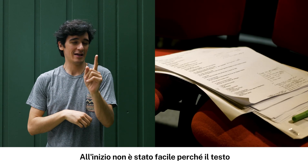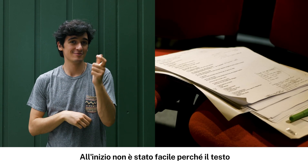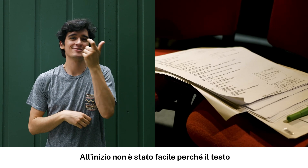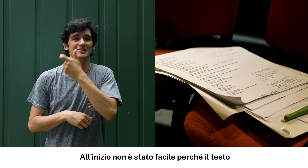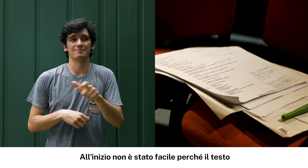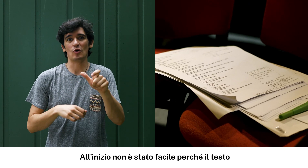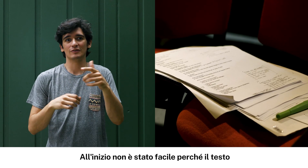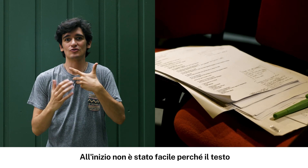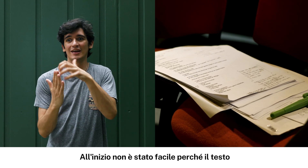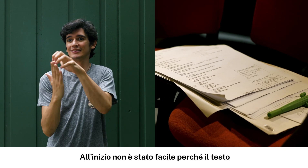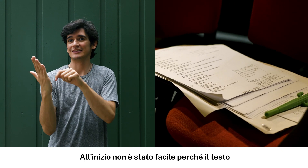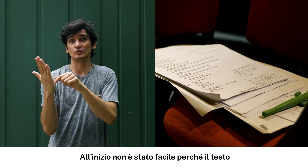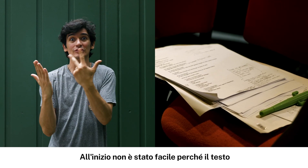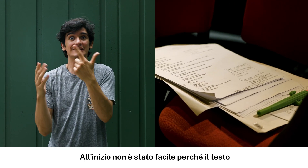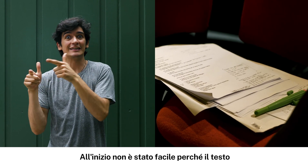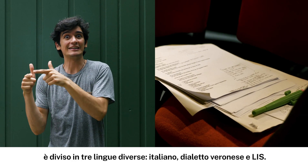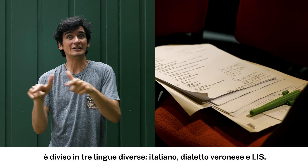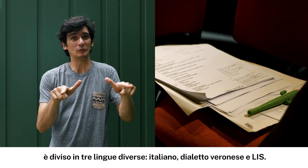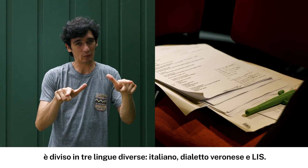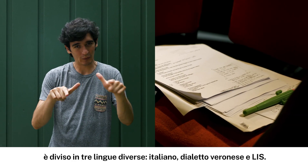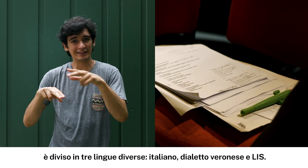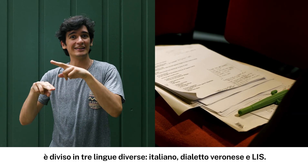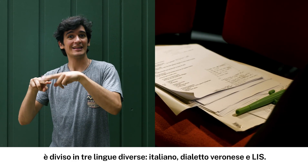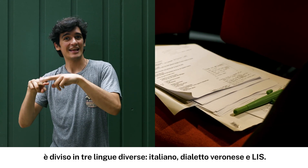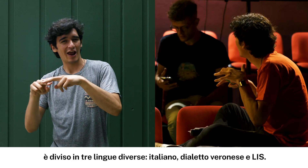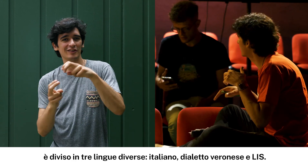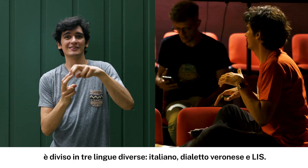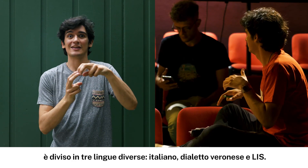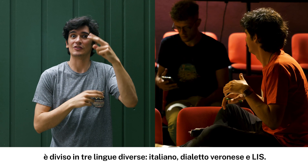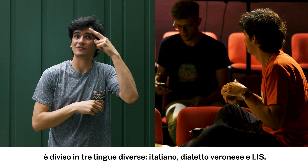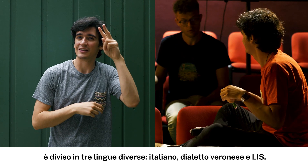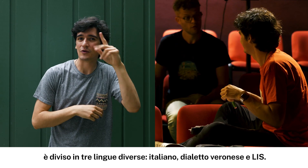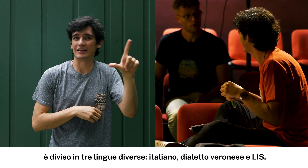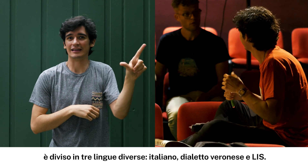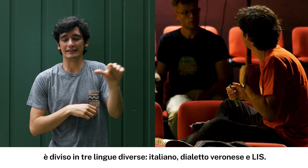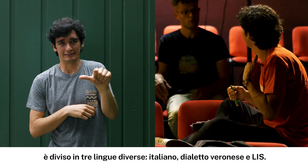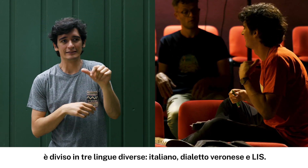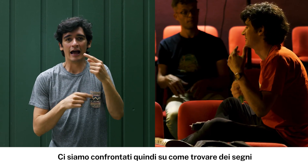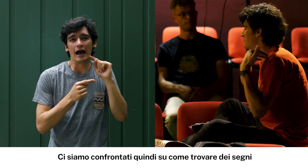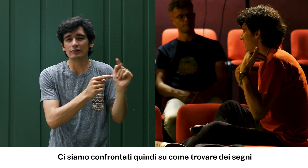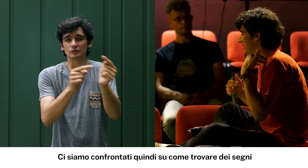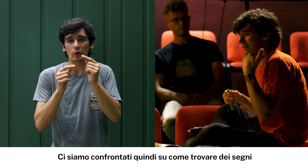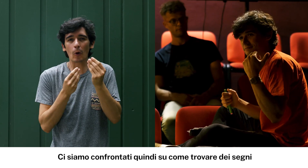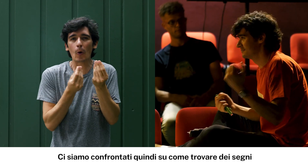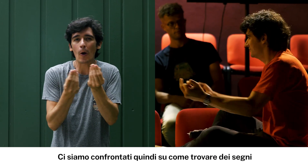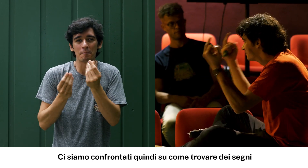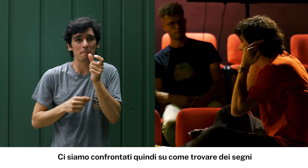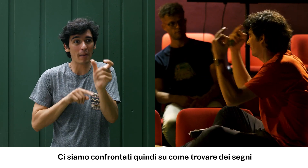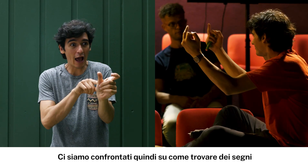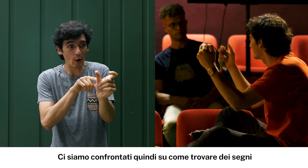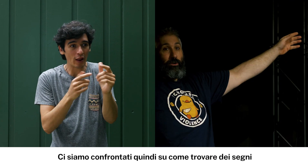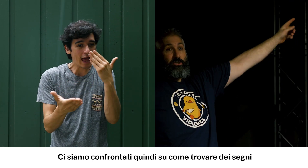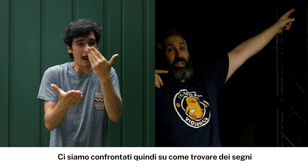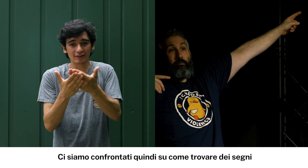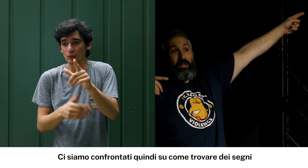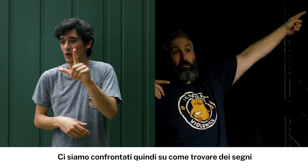non è stato facile, perché il testo è in tre lingue diverse, italiano, dialetto veronese e lis. Ci siamo confrontati quindi